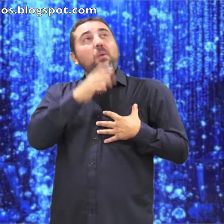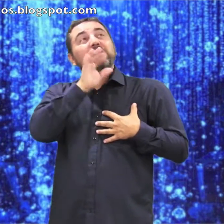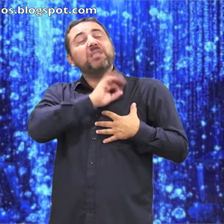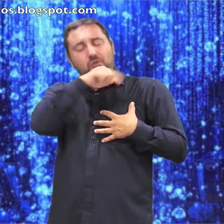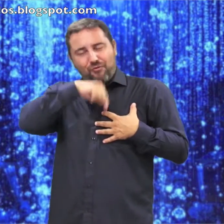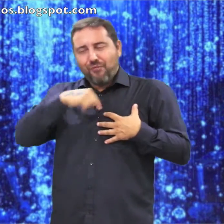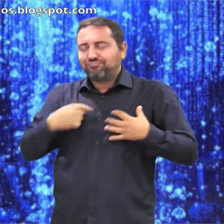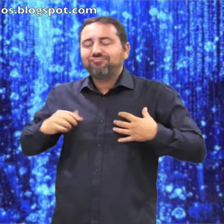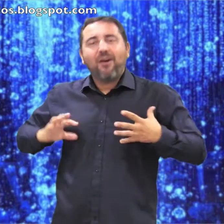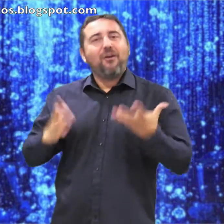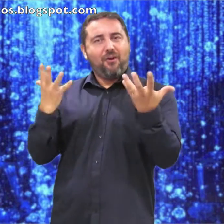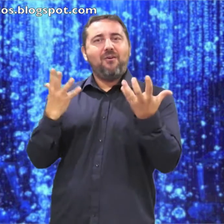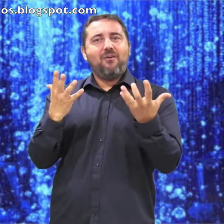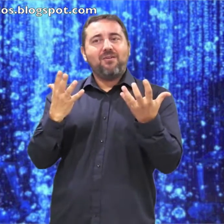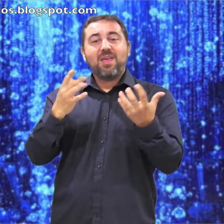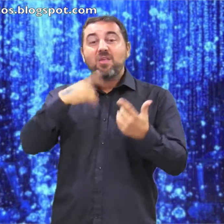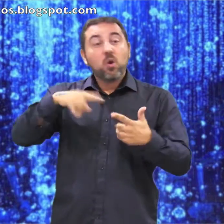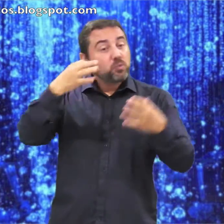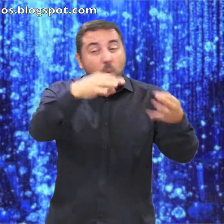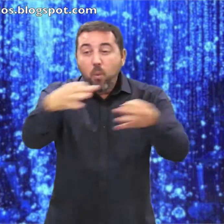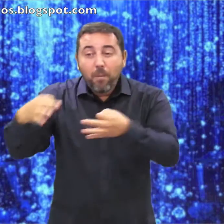gloria en el Señor Que los humildes lo escuchen